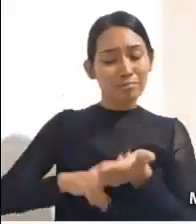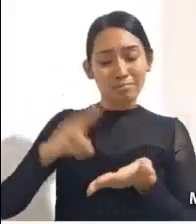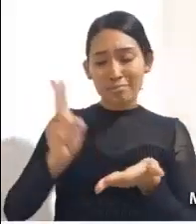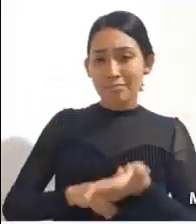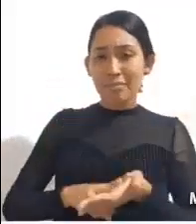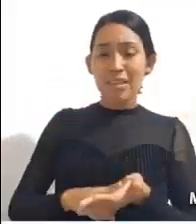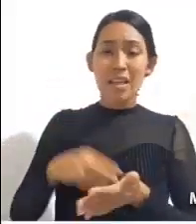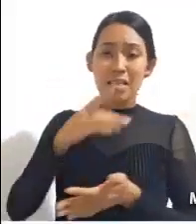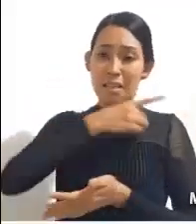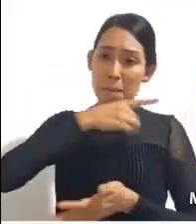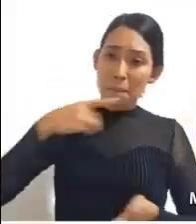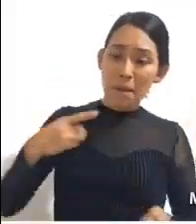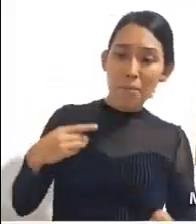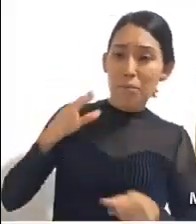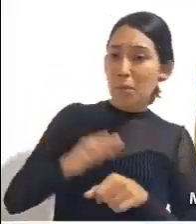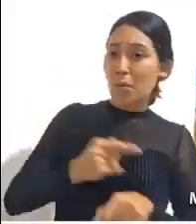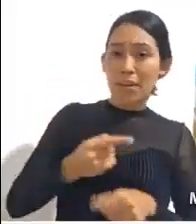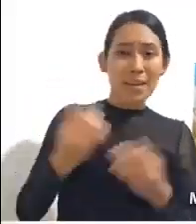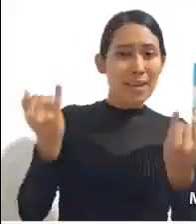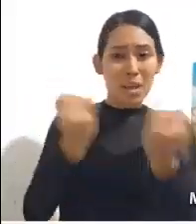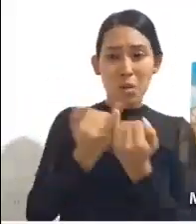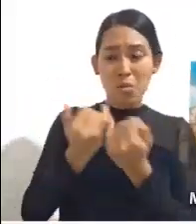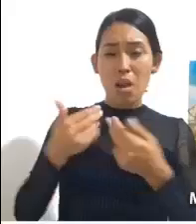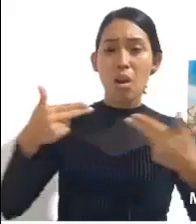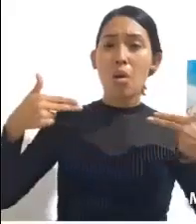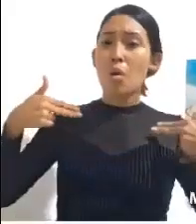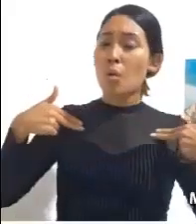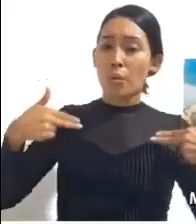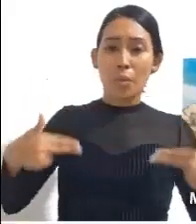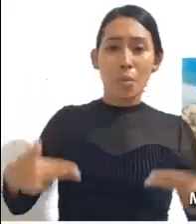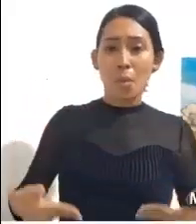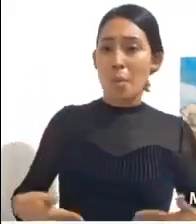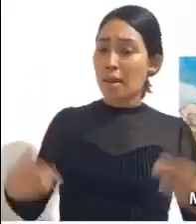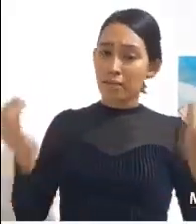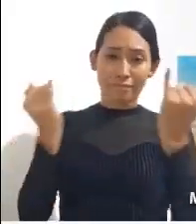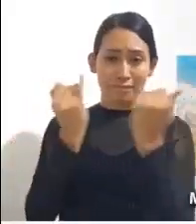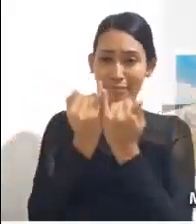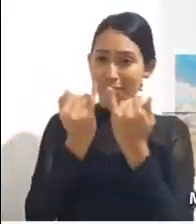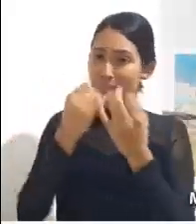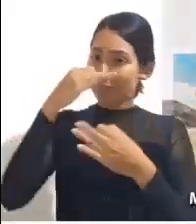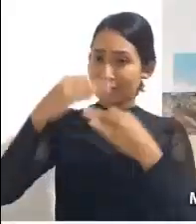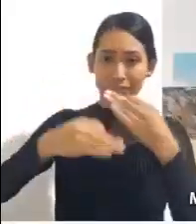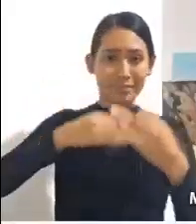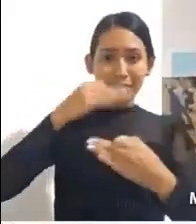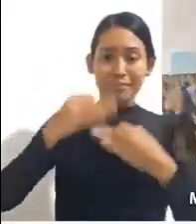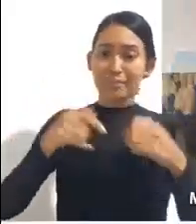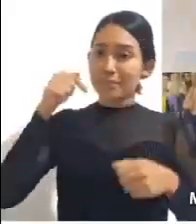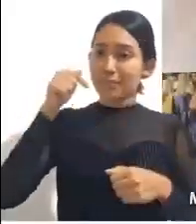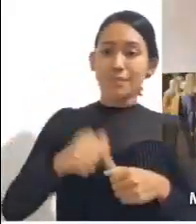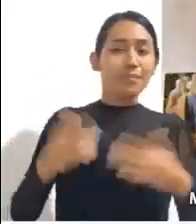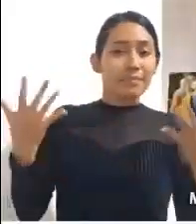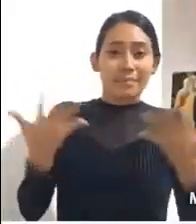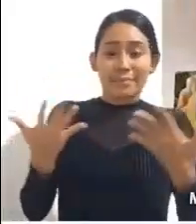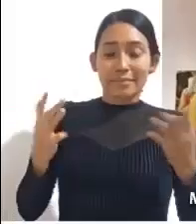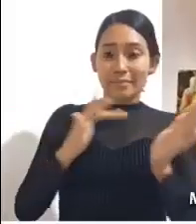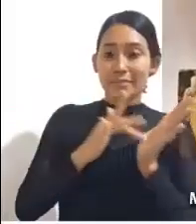corresponde a la persona por el mero hecho de existir y de haber sido querida, creada y amada por